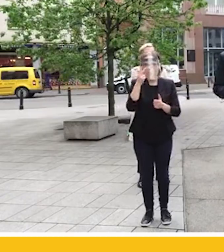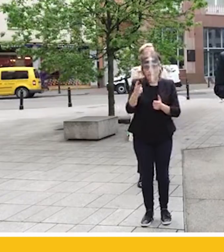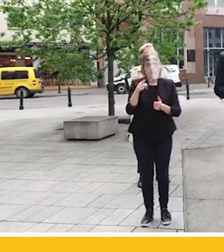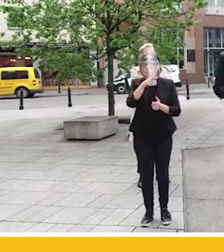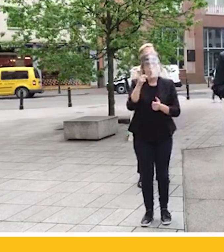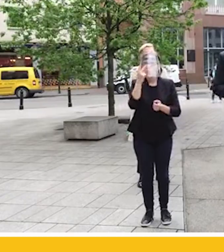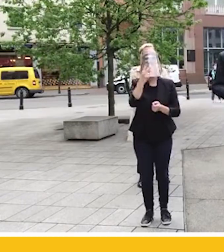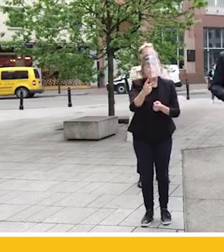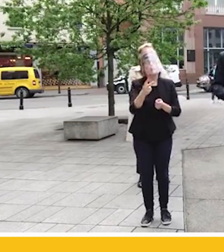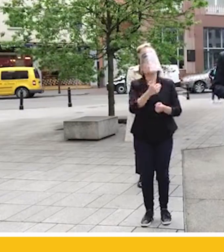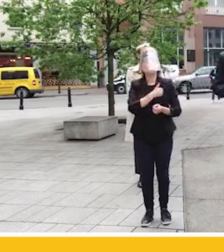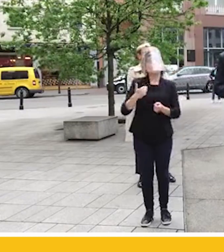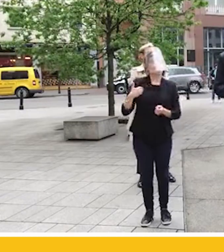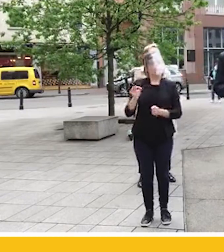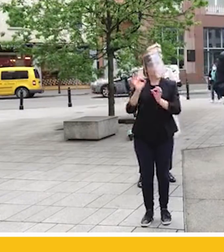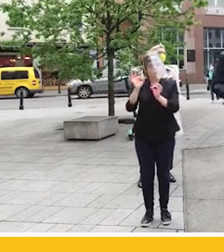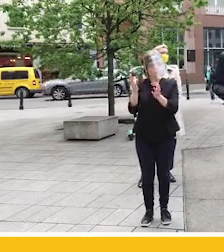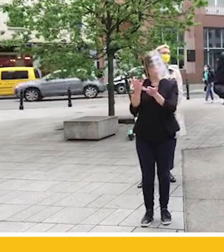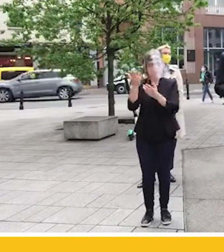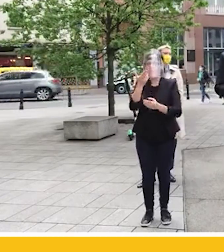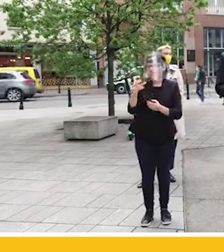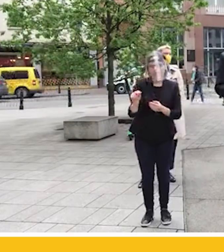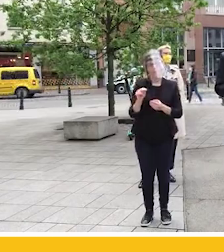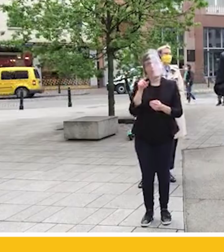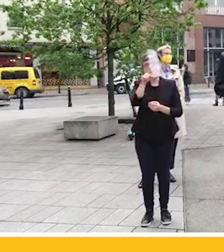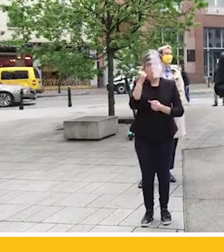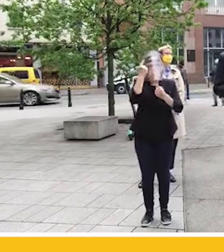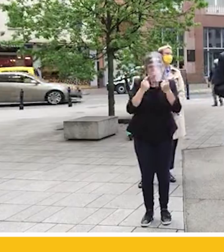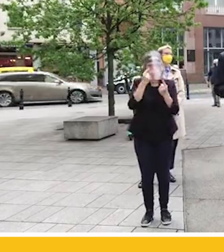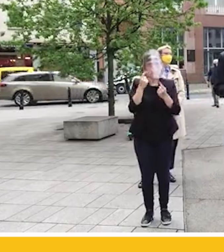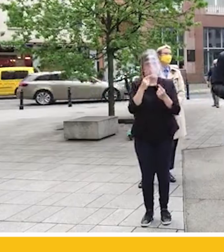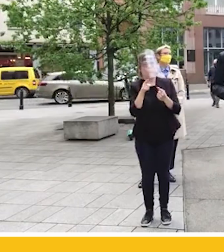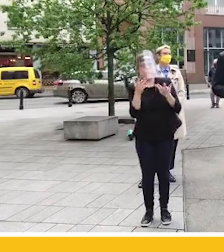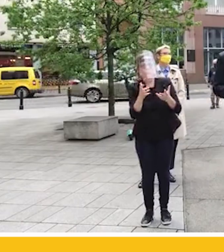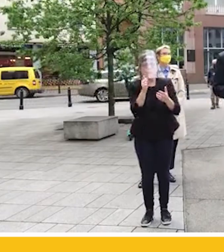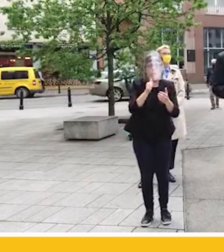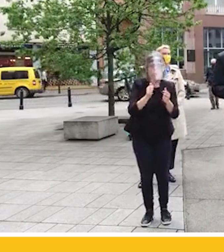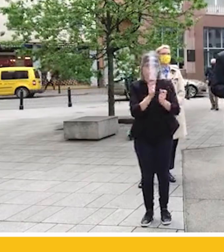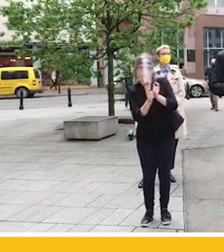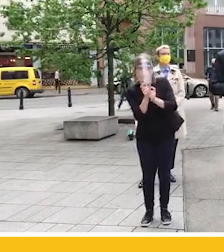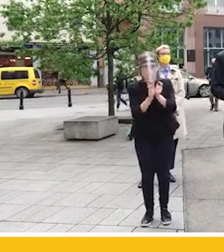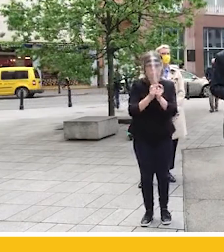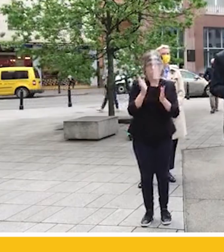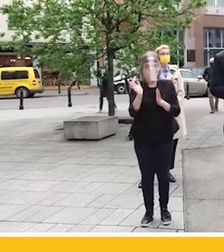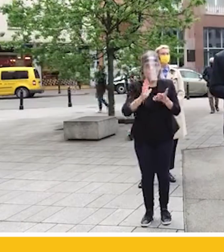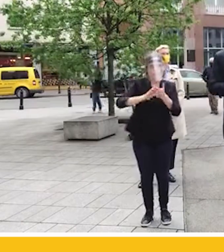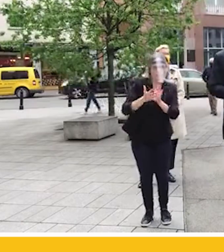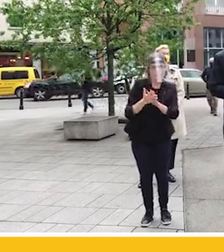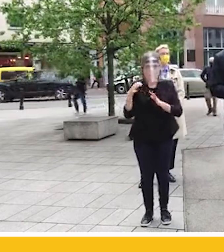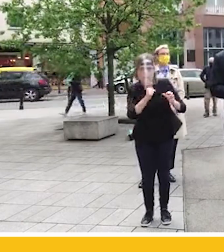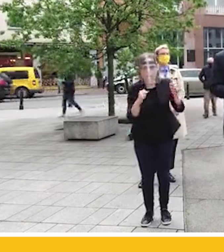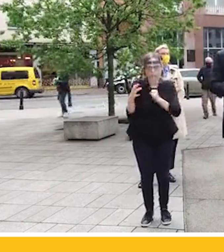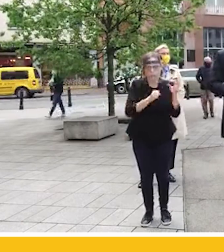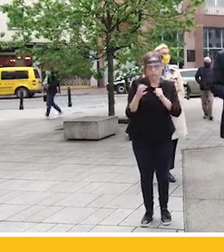Rzeczpospolitej, tylko tak jak już wielokrotnie mówiłem, historia z cyklu złapał kozak Tatarzyna, a Tatarzyn za łeb trzyma. Będą się tak trzymać i